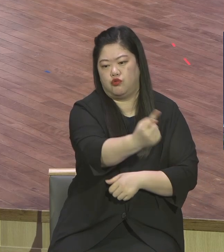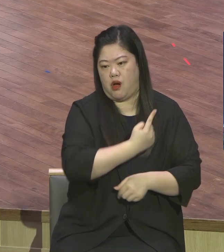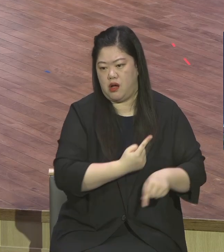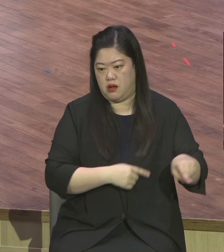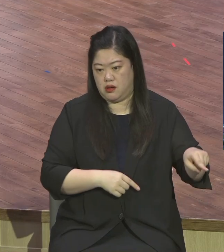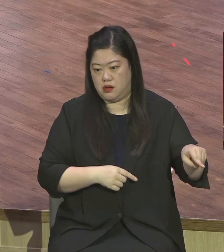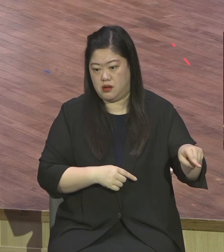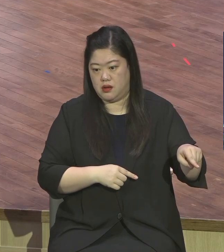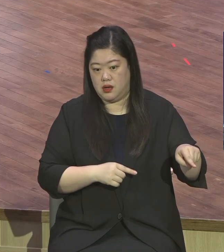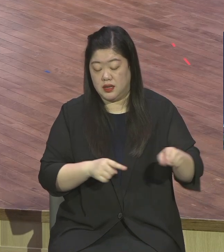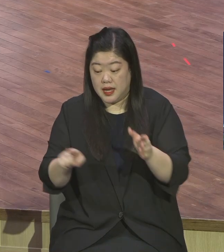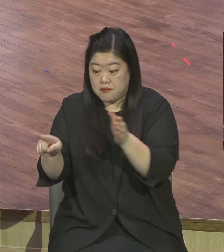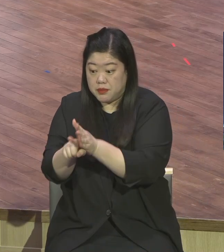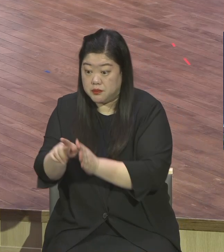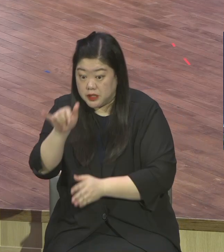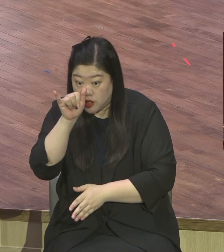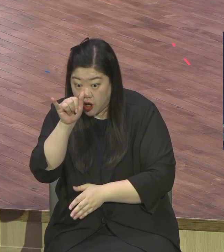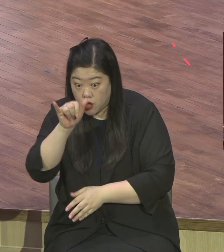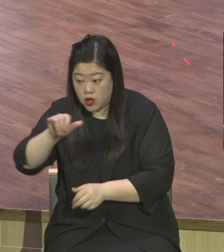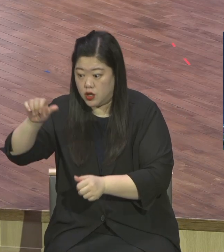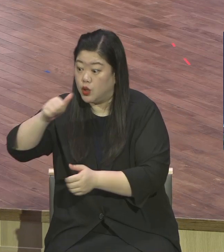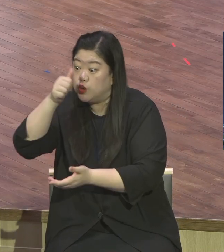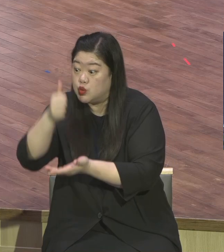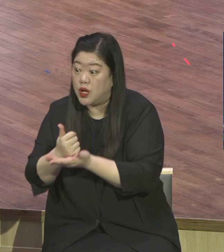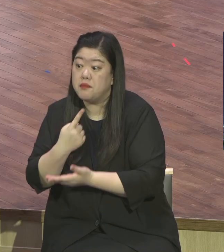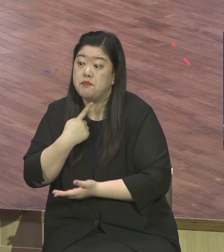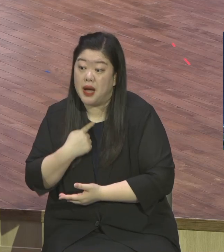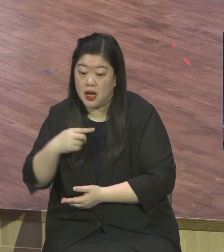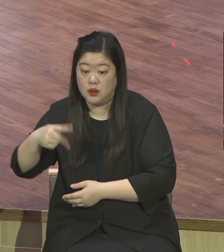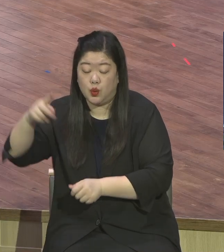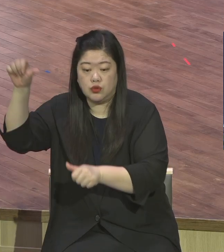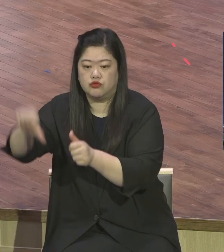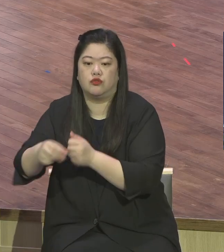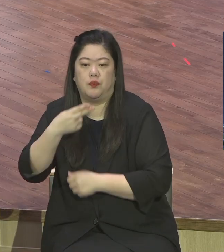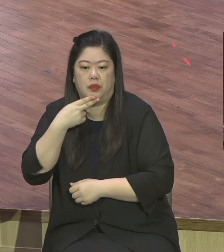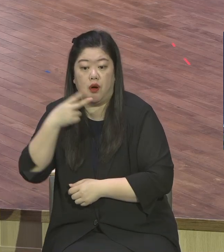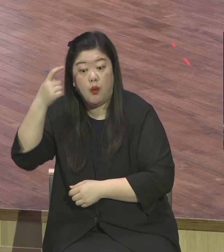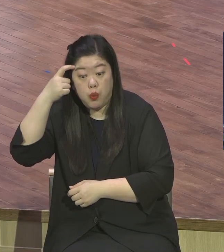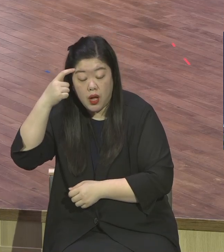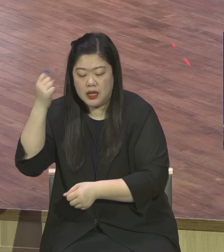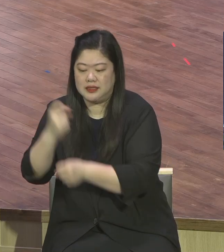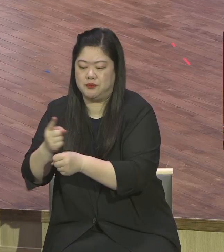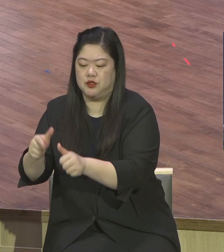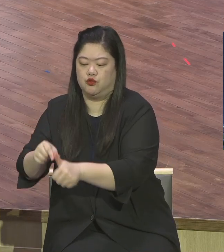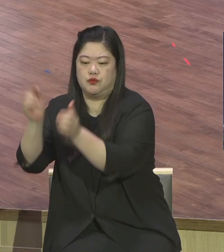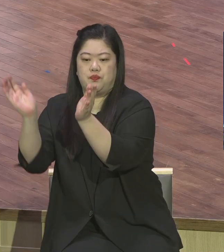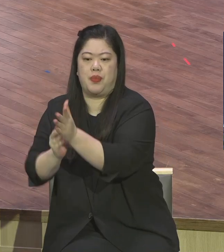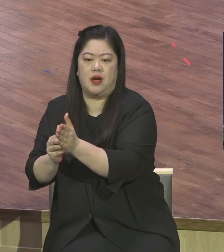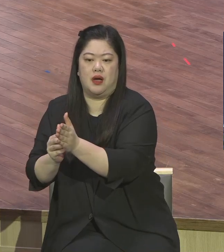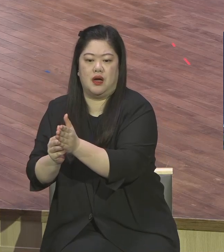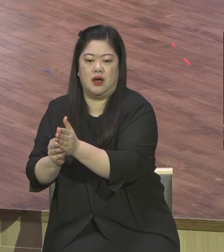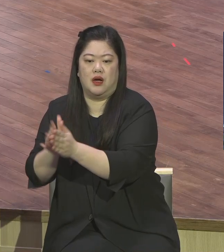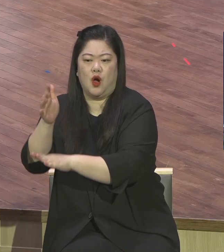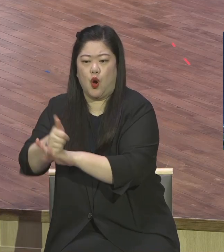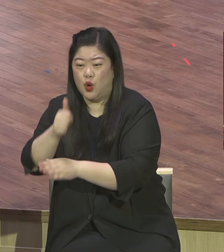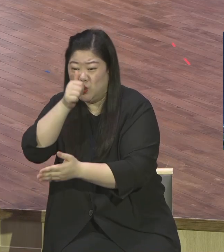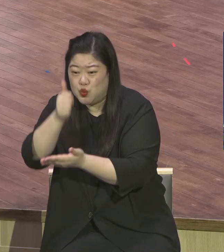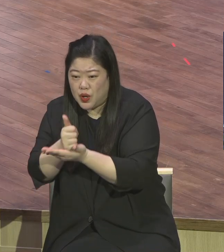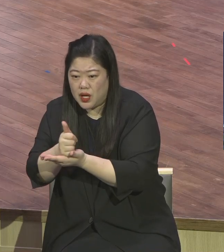때문에 죄와 사망의 구별수 다릅니다 그래서 이 죄에서 해방시기 위해서 제사장으로 오신